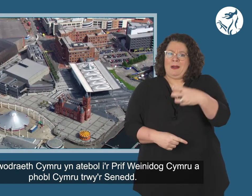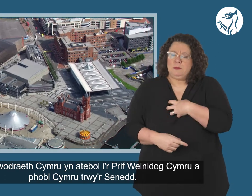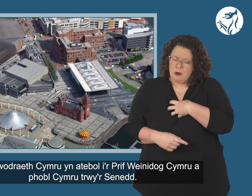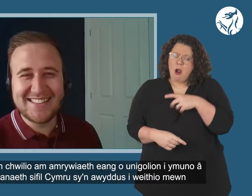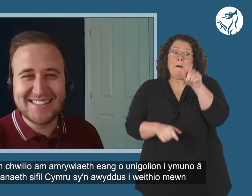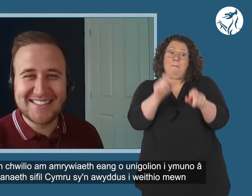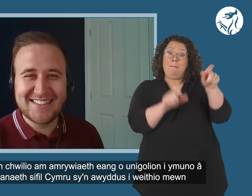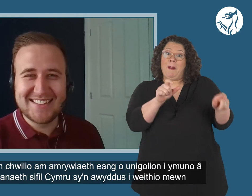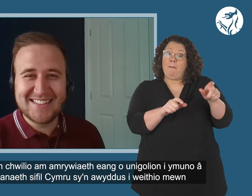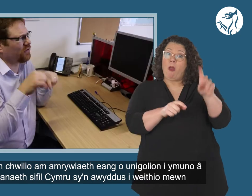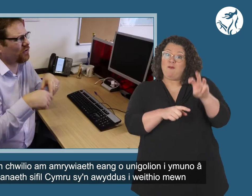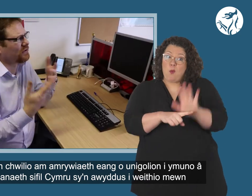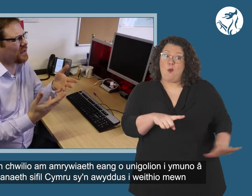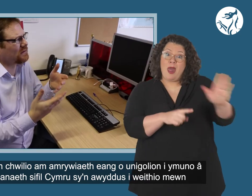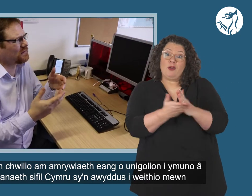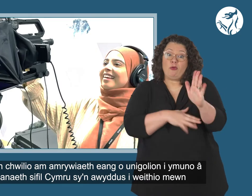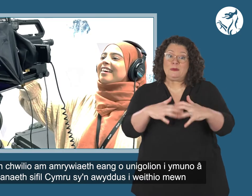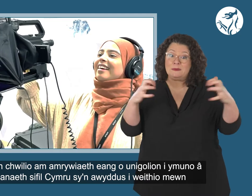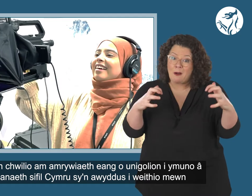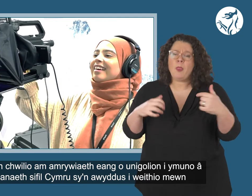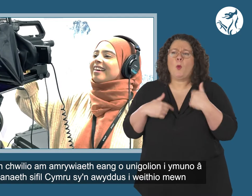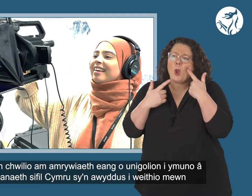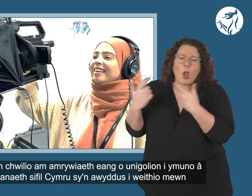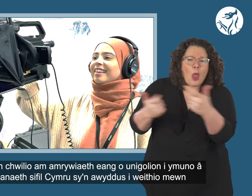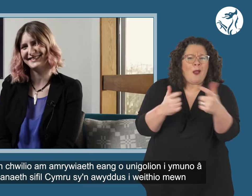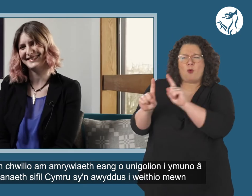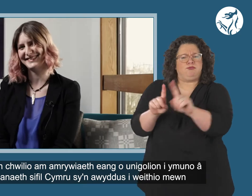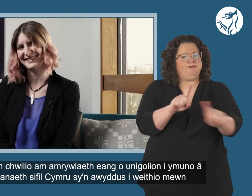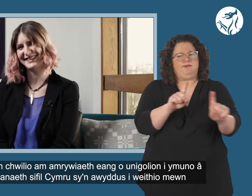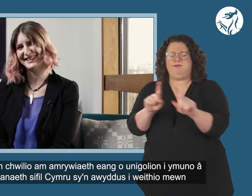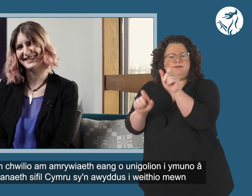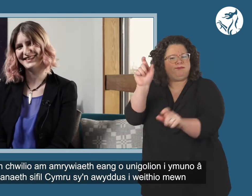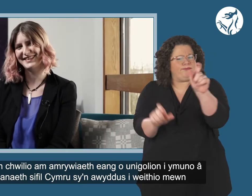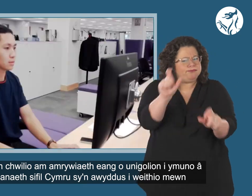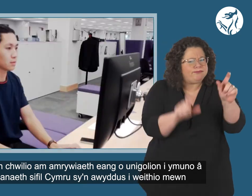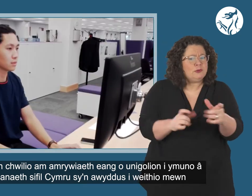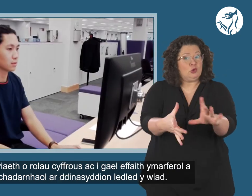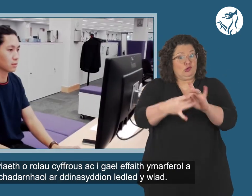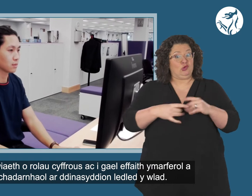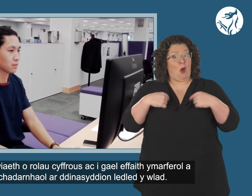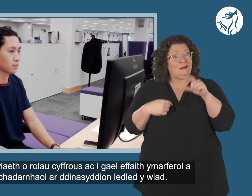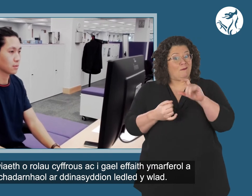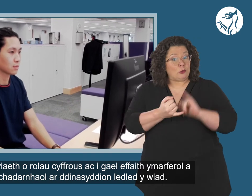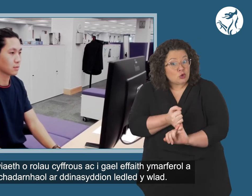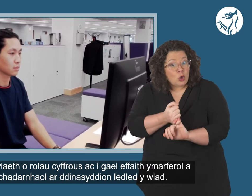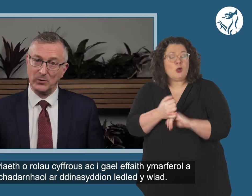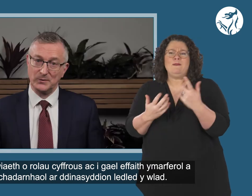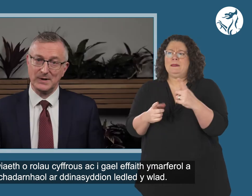Cymru troi'r Senedd. We're looking for a diverse range of individuals to join the Welsh Civil Service, who are keen to work in a variety